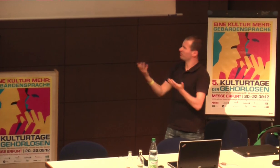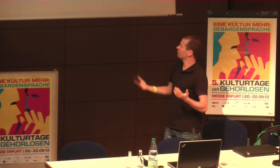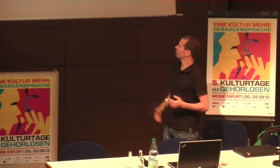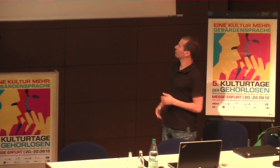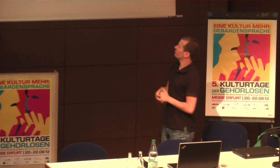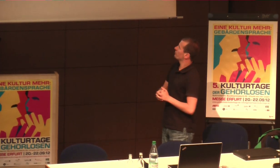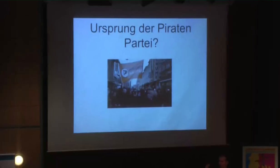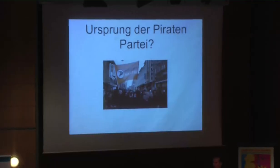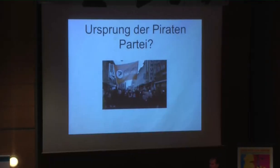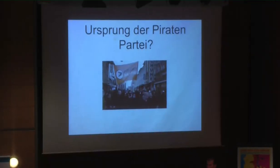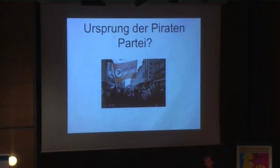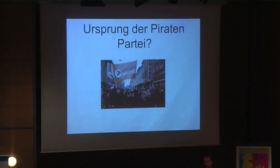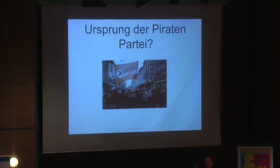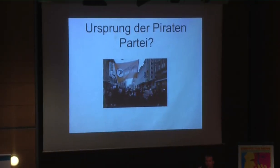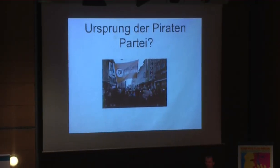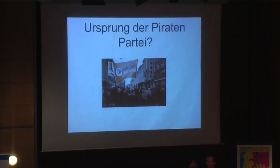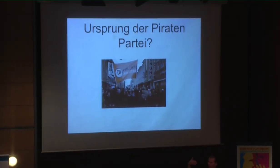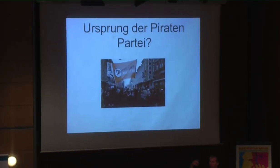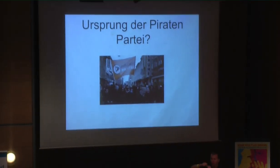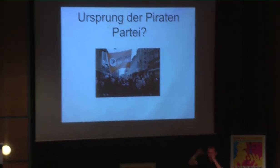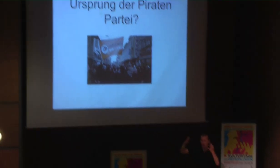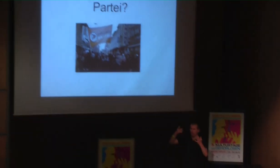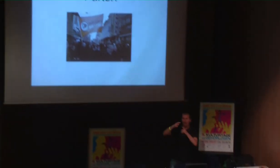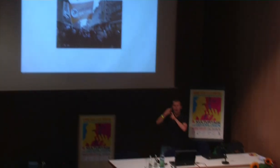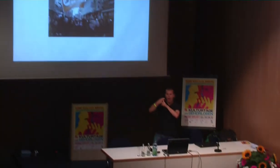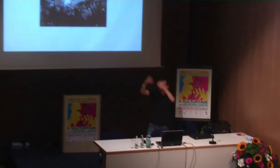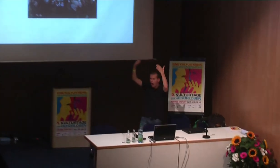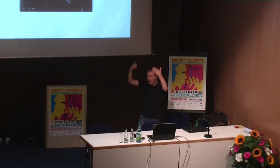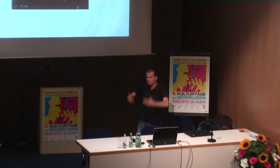die Finanzierung. ist nicht Transparenz und Klarheit, dass man in der Verwaltung auch sieht,